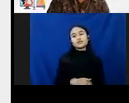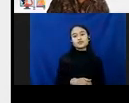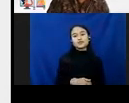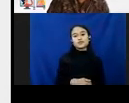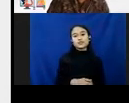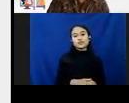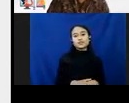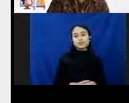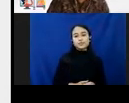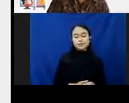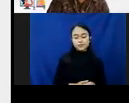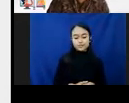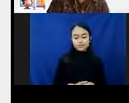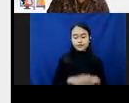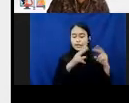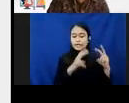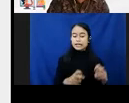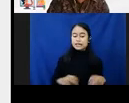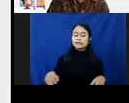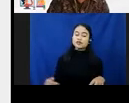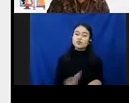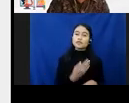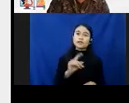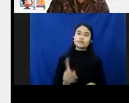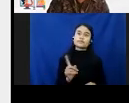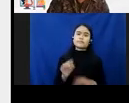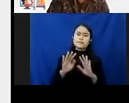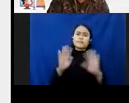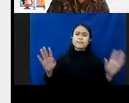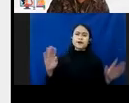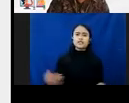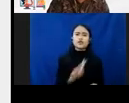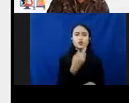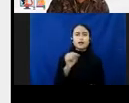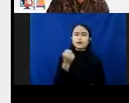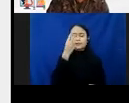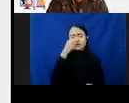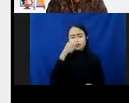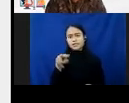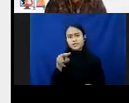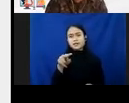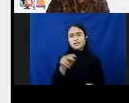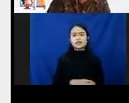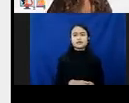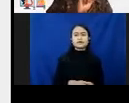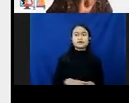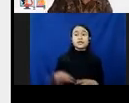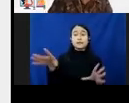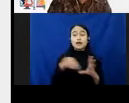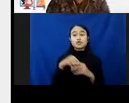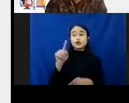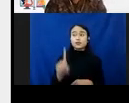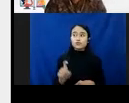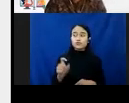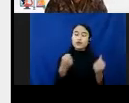eksploitasi online. Mengidentifikasi korban. Karena banyak korban tidak bisa diidentifikasi, termasuk kebutuhan dukungan yang diperlukan pada korban. Itu